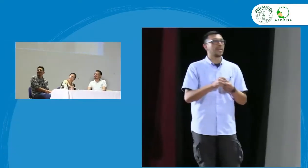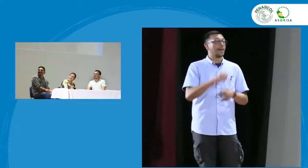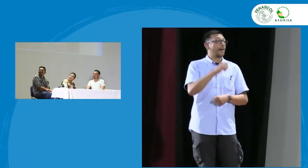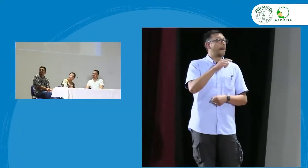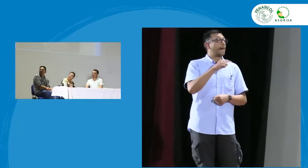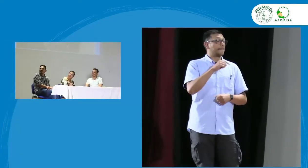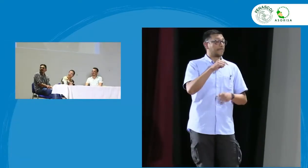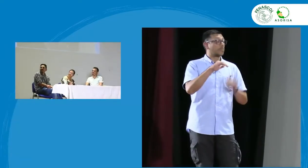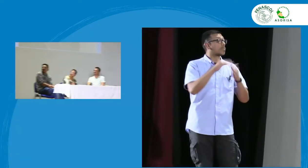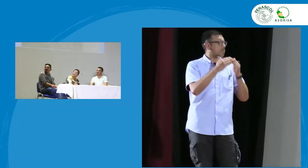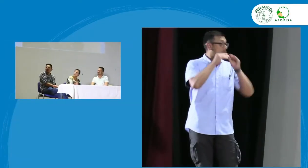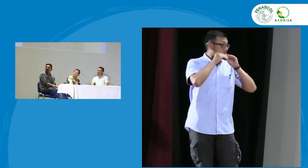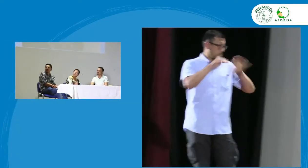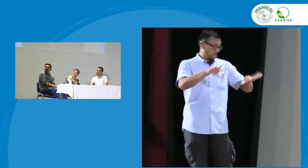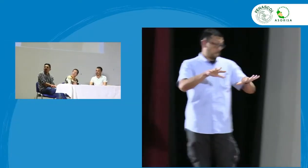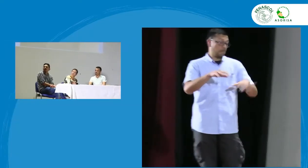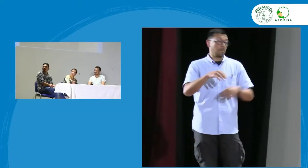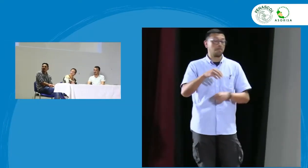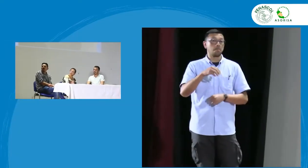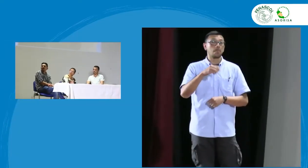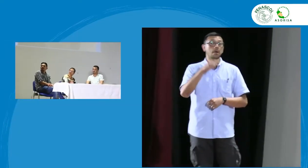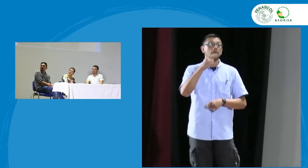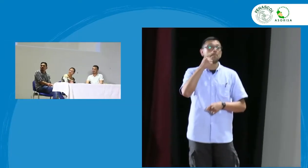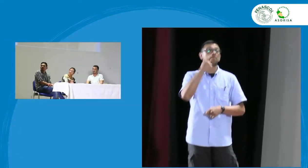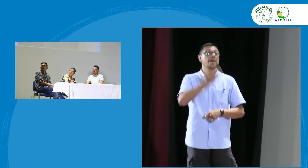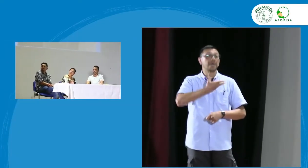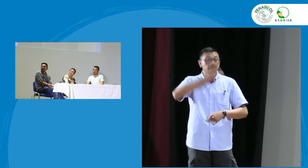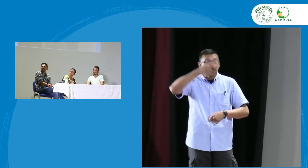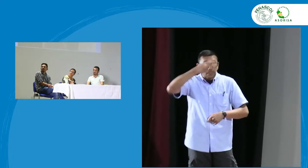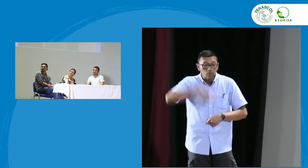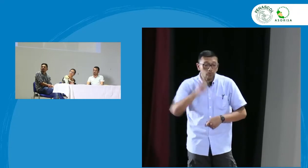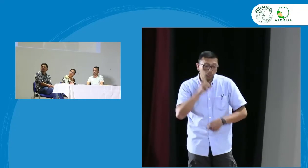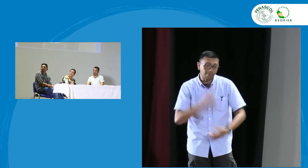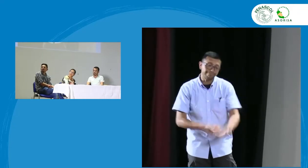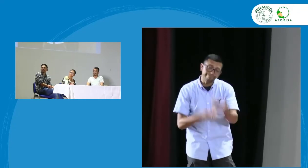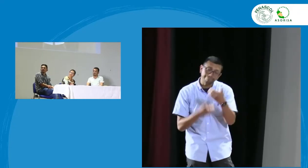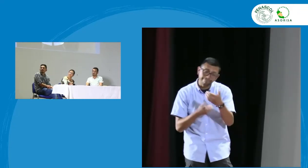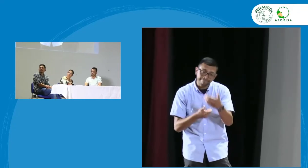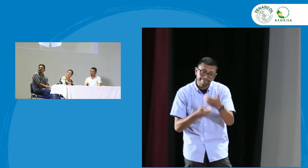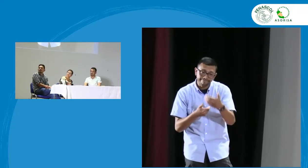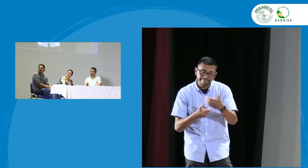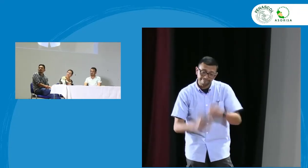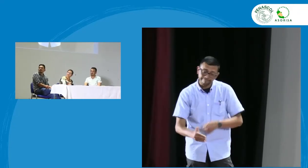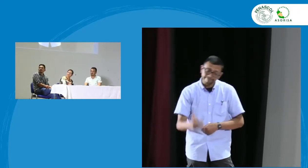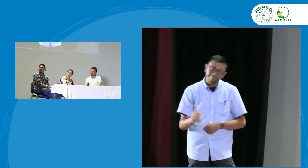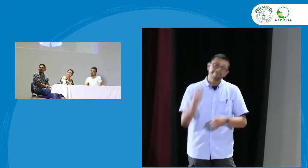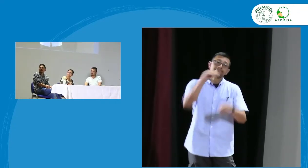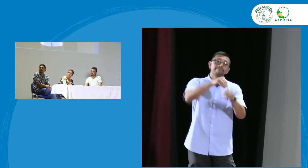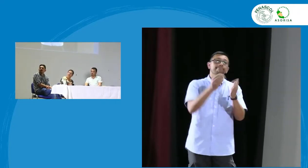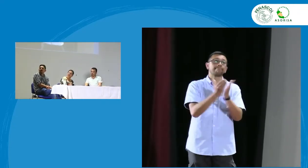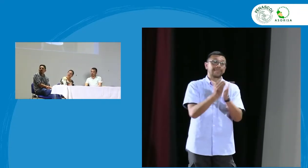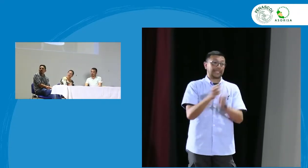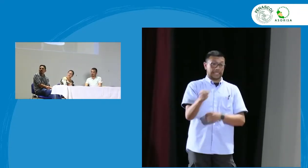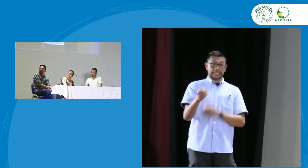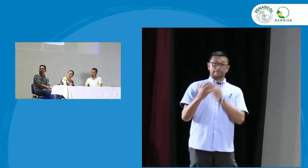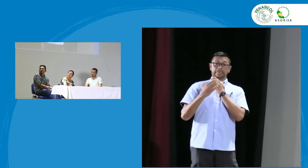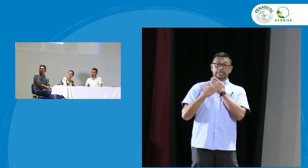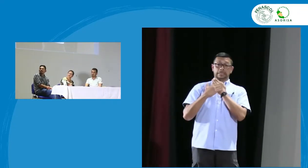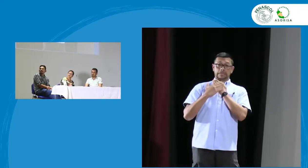no voy a ser muy extenso con respecto al tema del sector público cuando los papás tienen